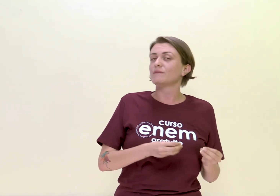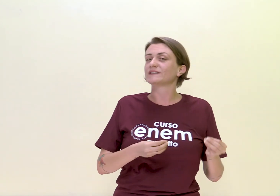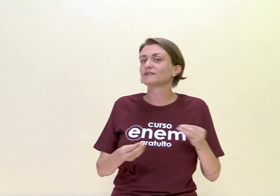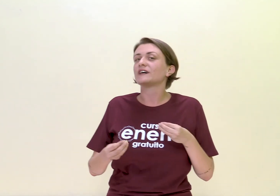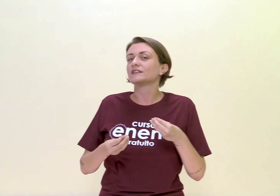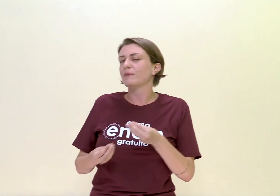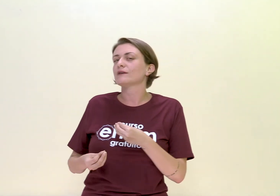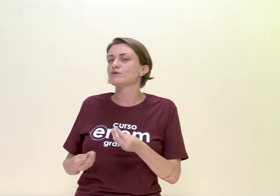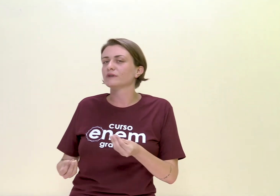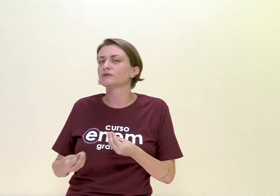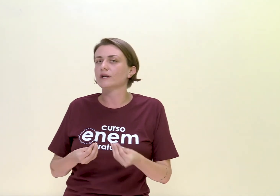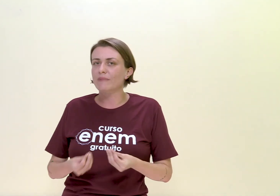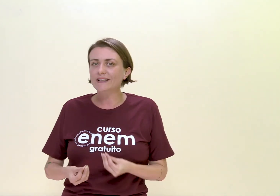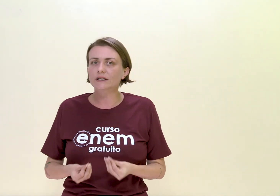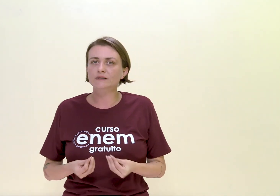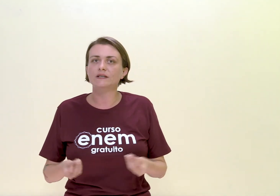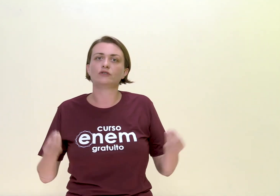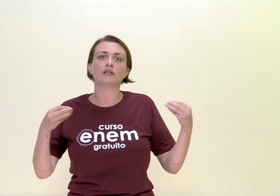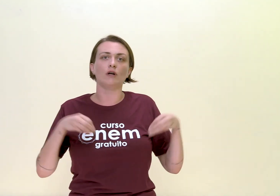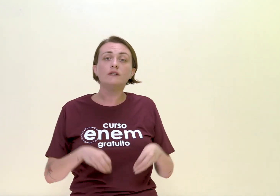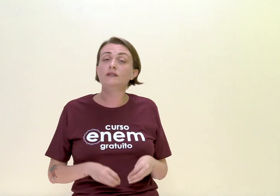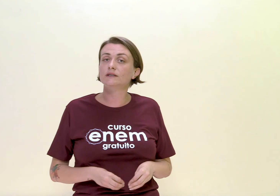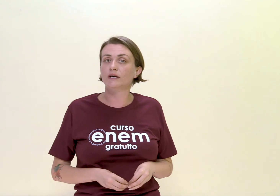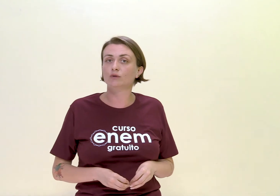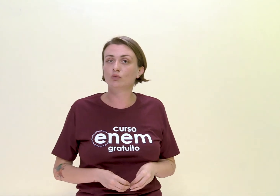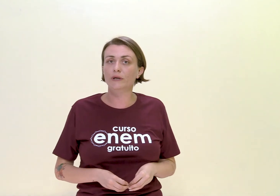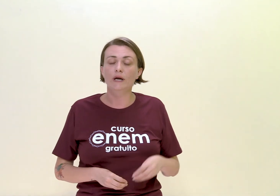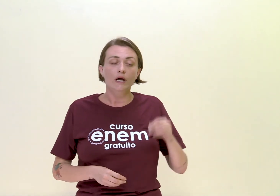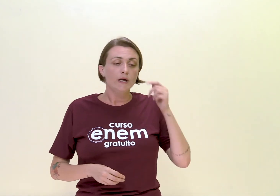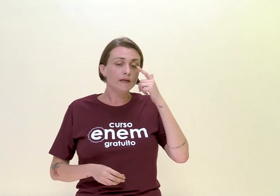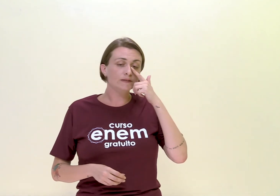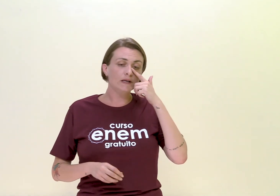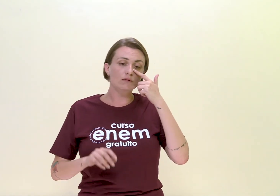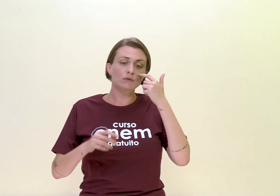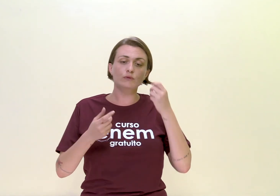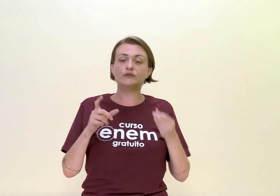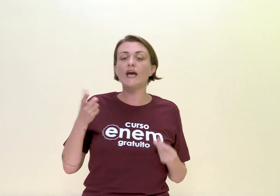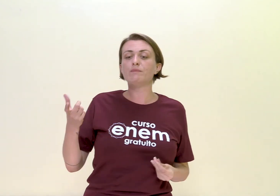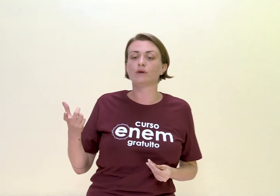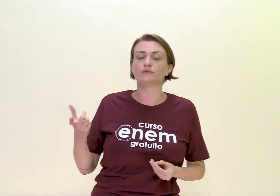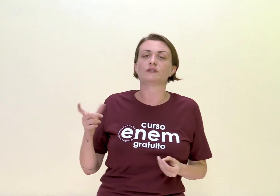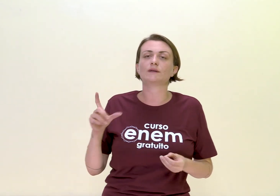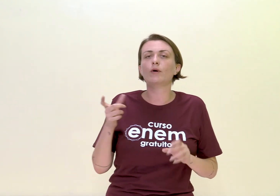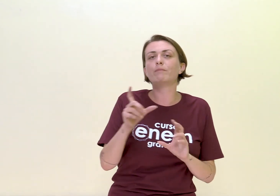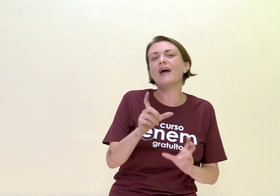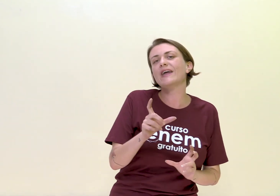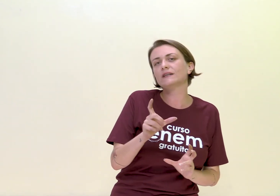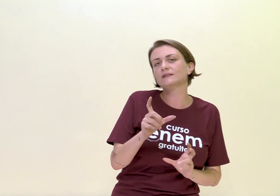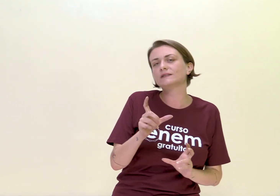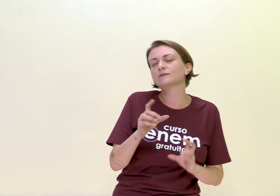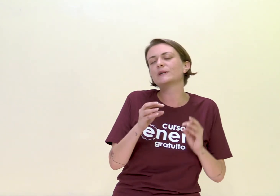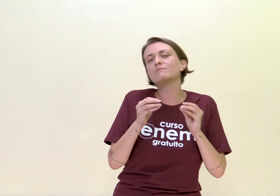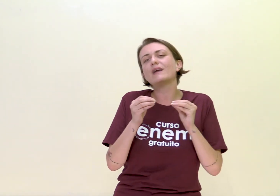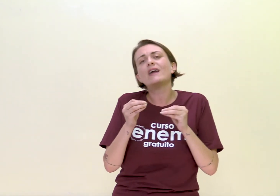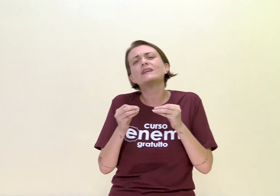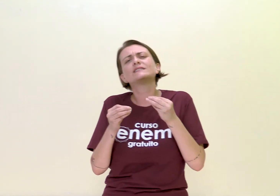mas que fazem parte de uma história bem interessante da nossa literatura, que são os épicos, as epopeias, as primeiras